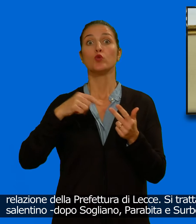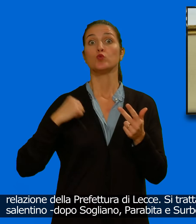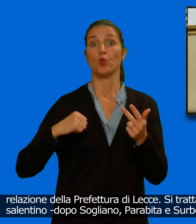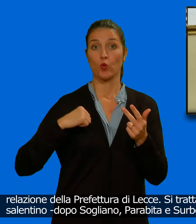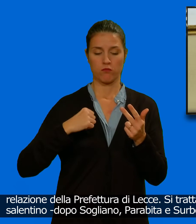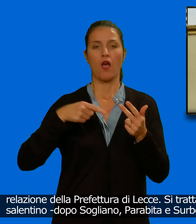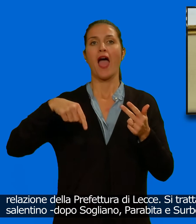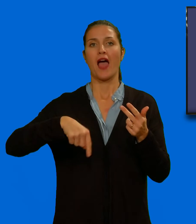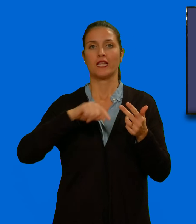sciolto per mafia.